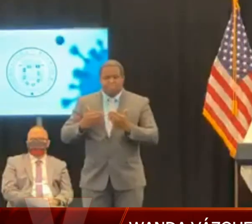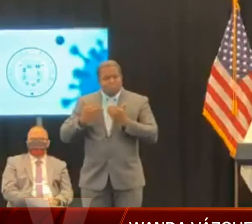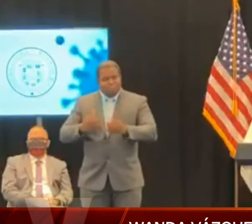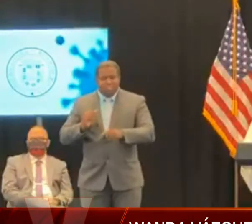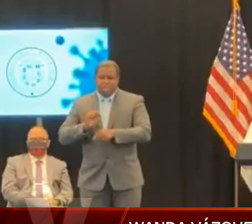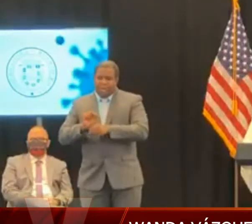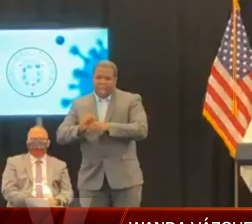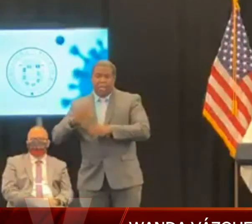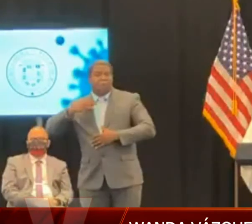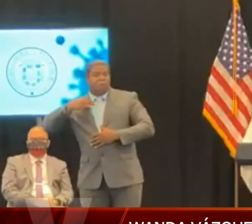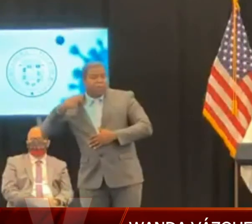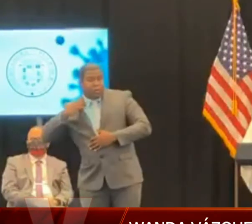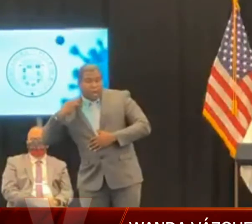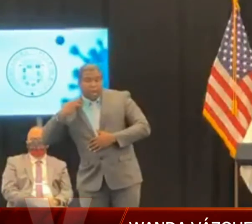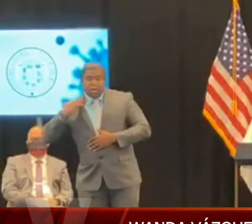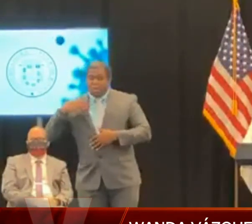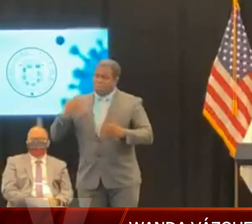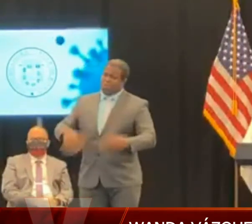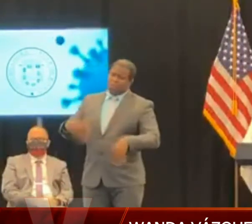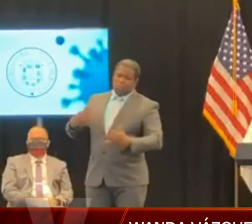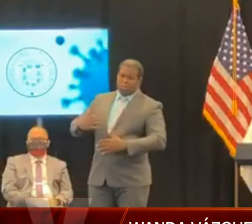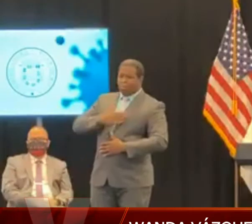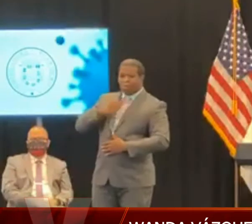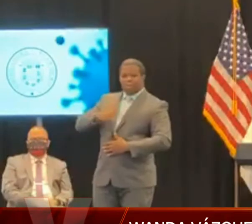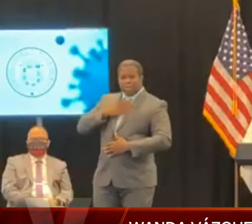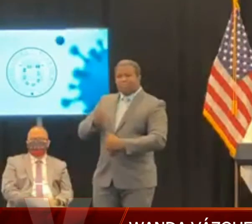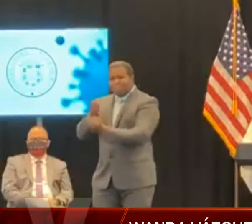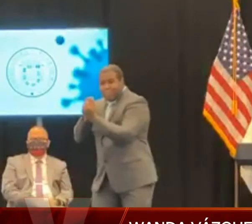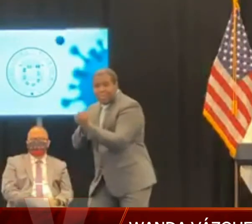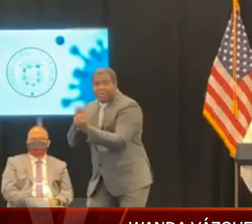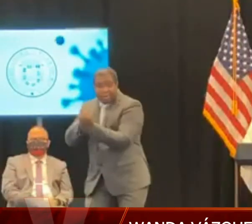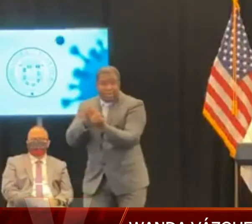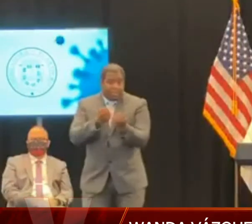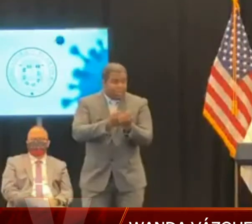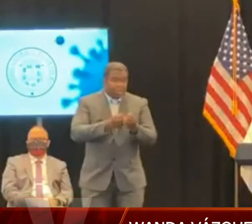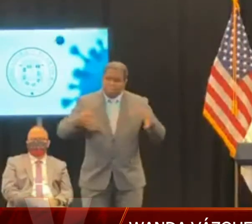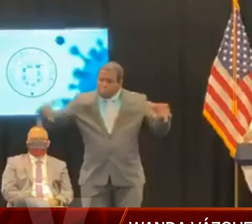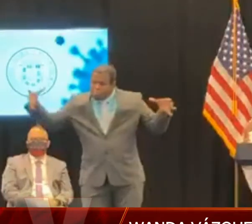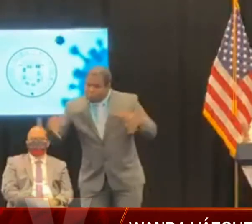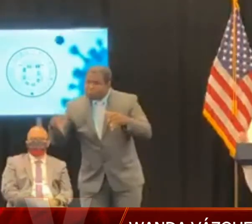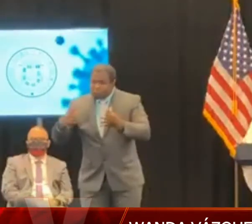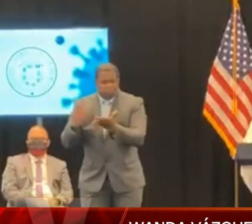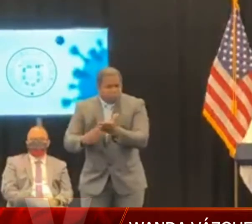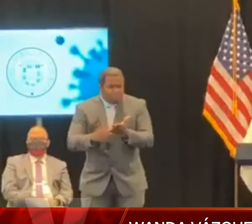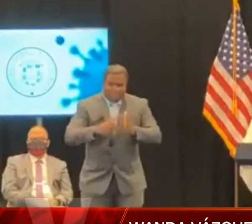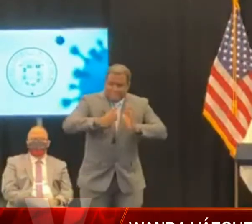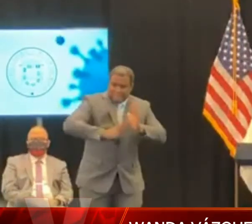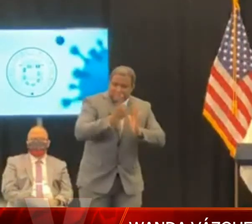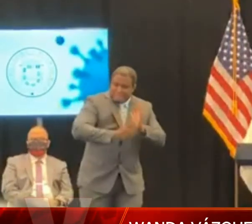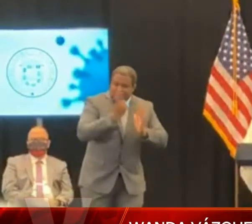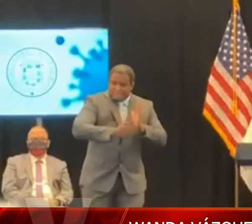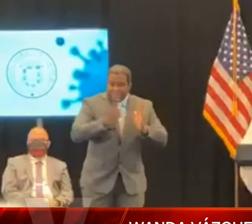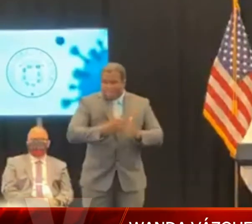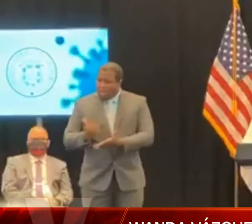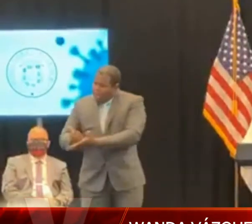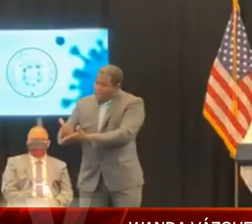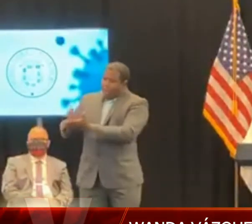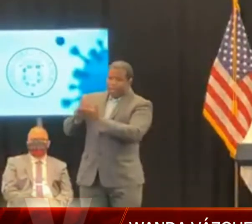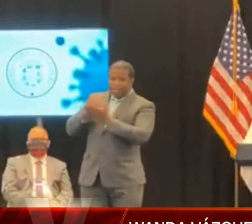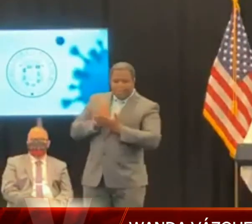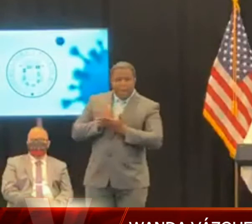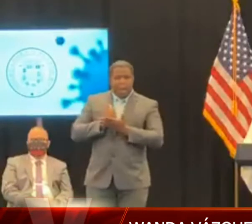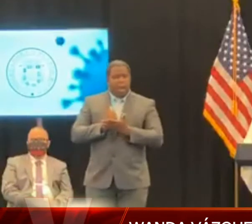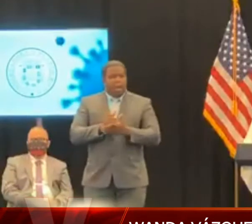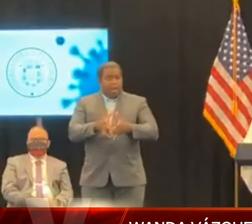y que me ayudaron a mí a tomar las decisiones más difíciles que nosotros hemos tomado por el beneficio de nuestro pueblo. De igual